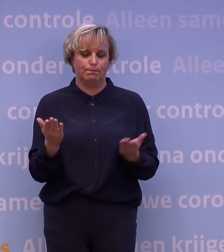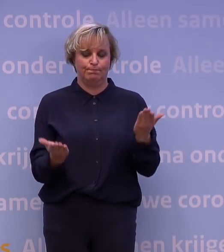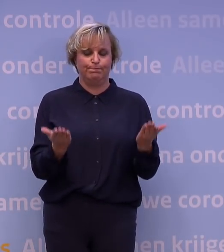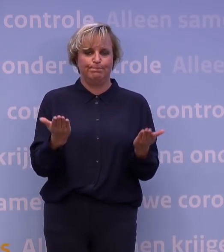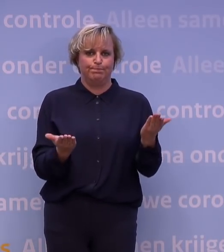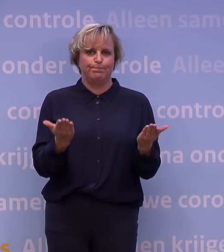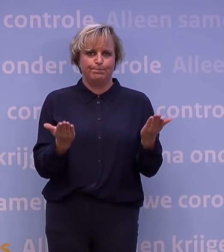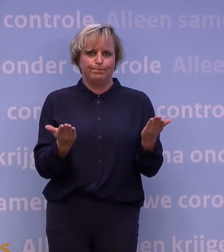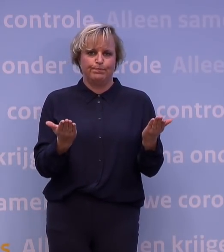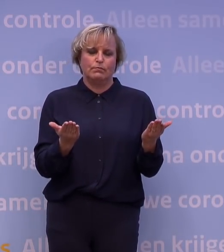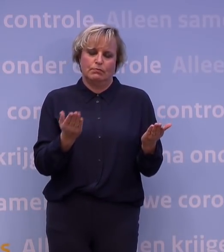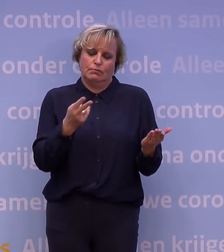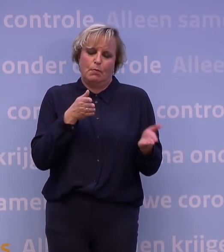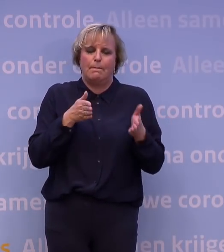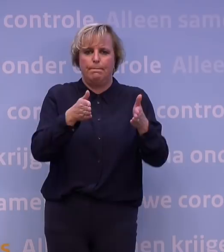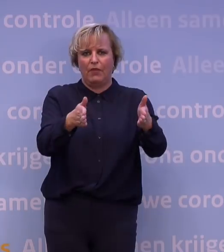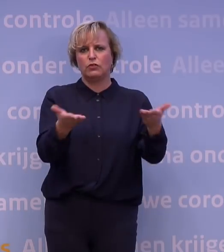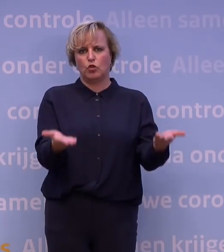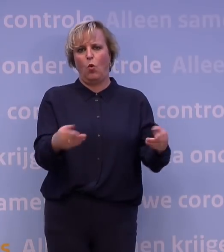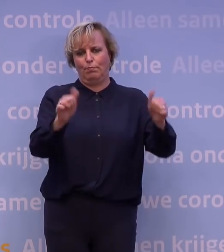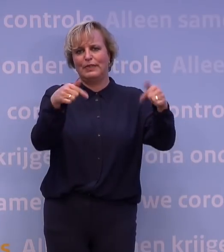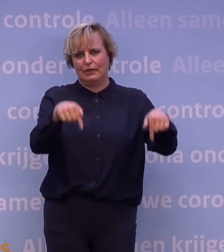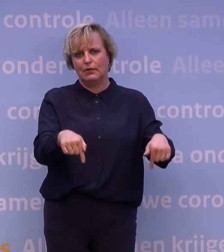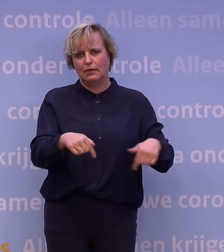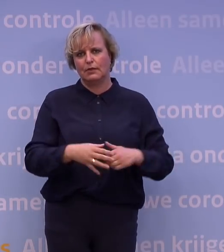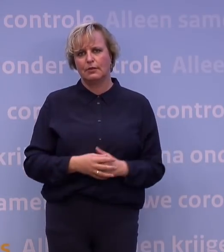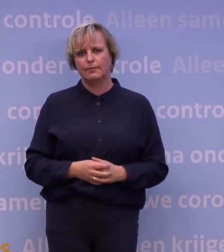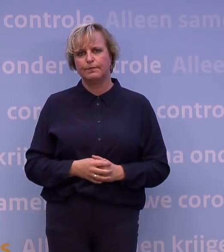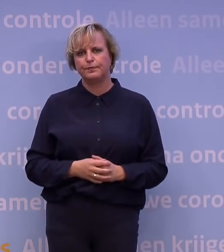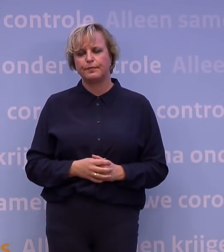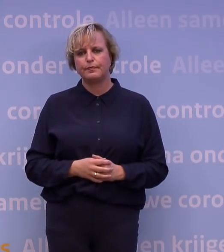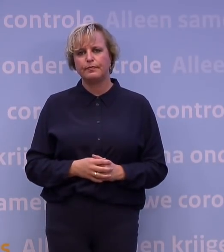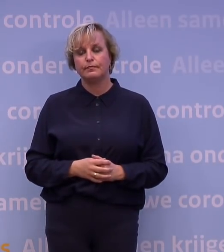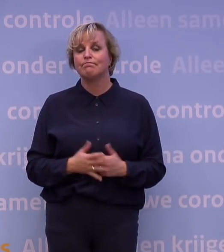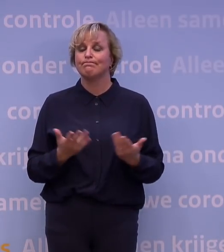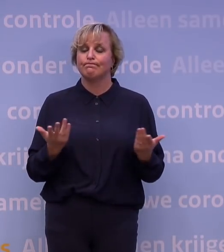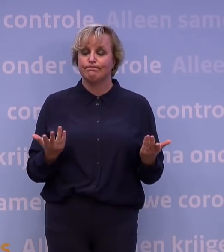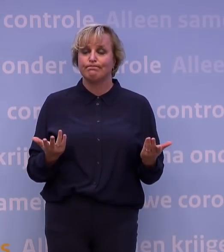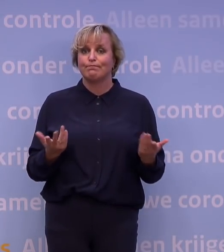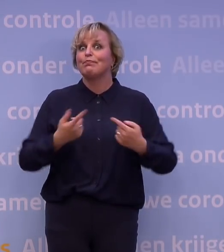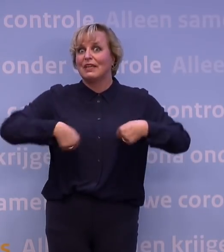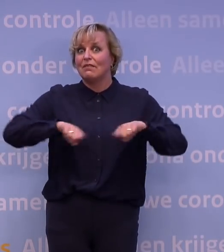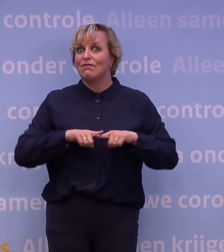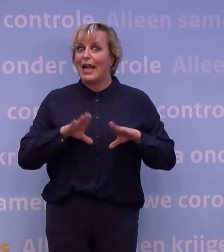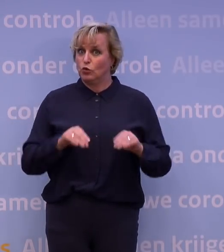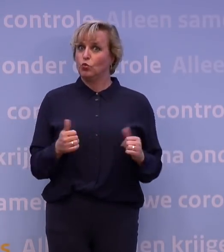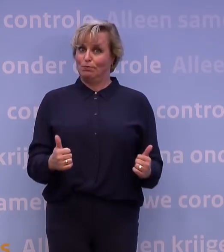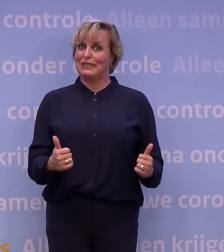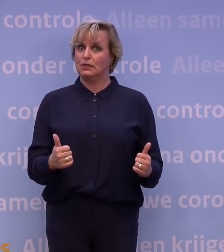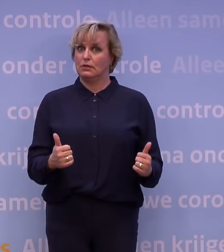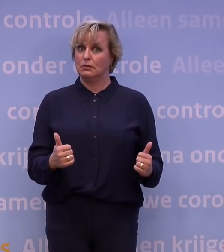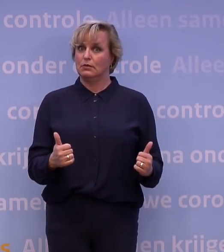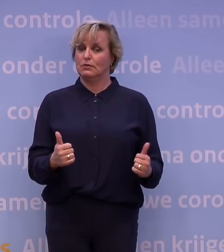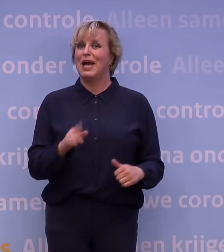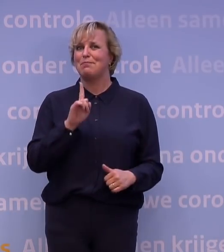wat we voor ons zien en dat we vandaag inslaan. De bottom line is, we doen ons best, maar